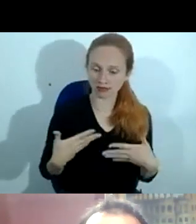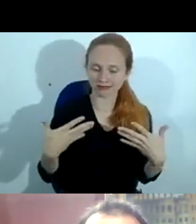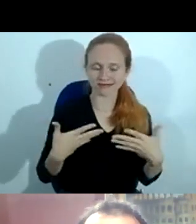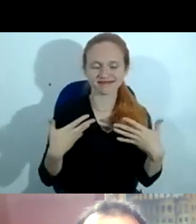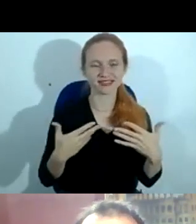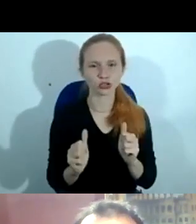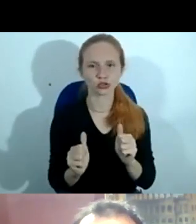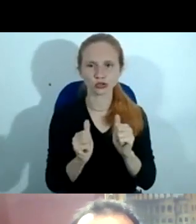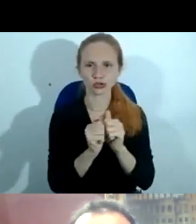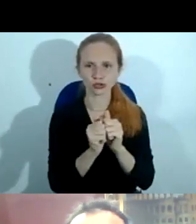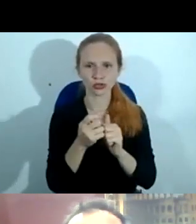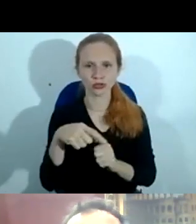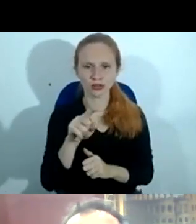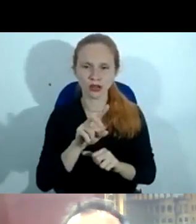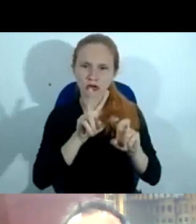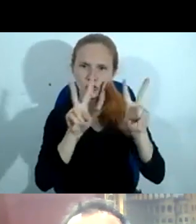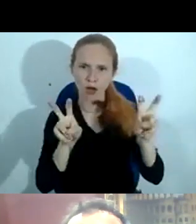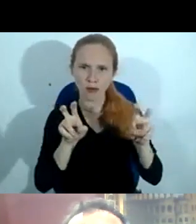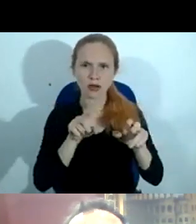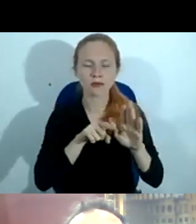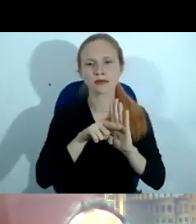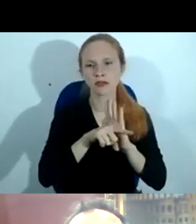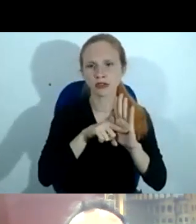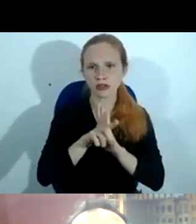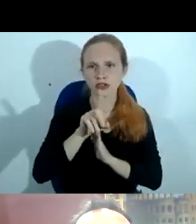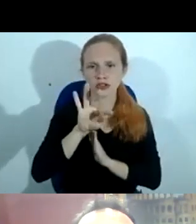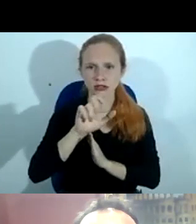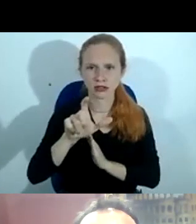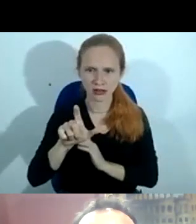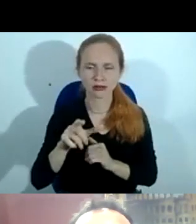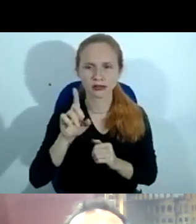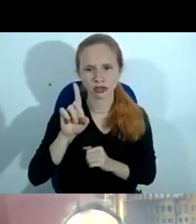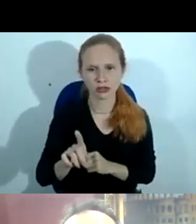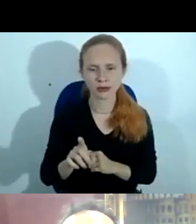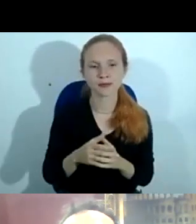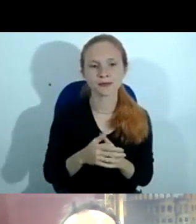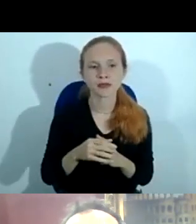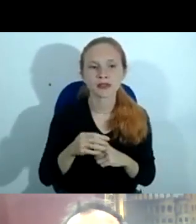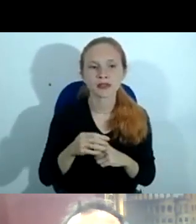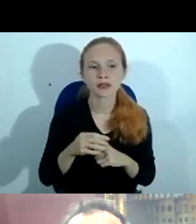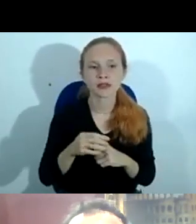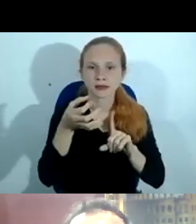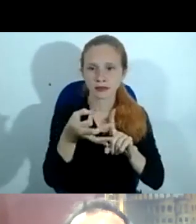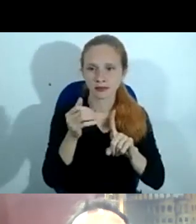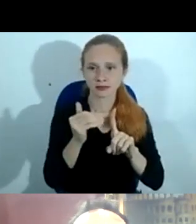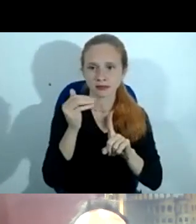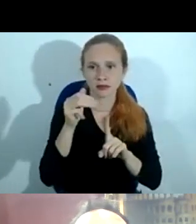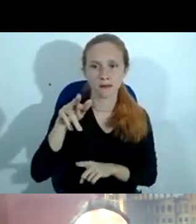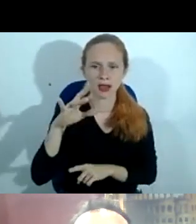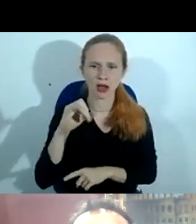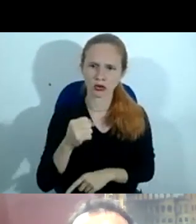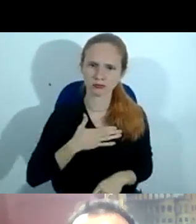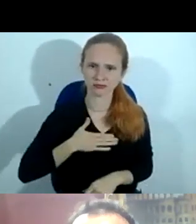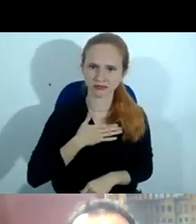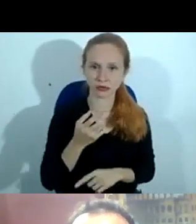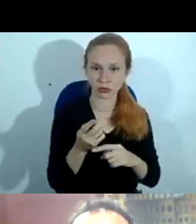nomes do direito digital, do nosso processo penal. O desembargador Marco Schutt, aqui, tendo a honra da sua presença. A